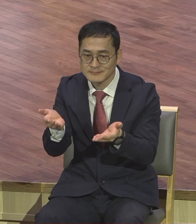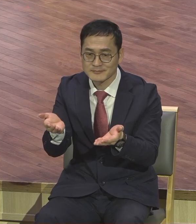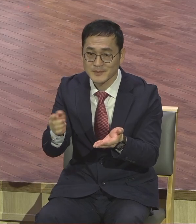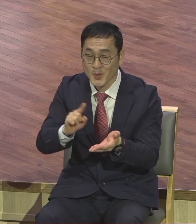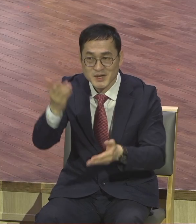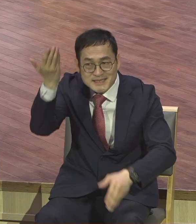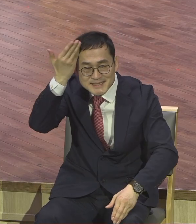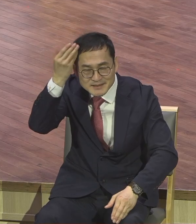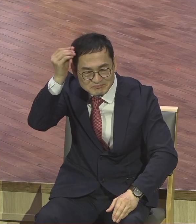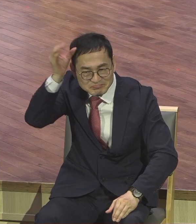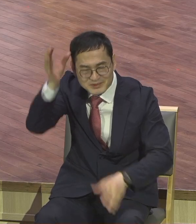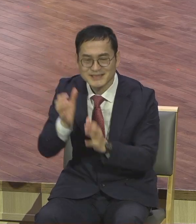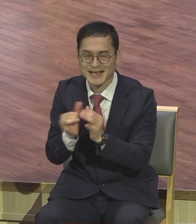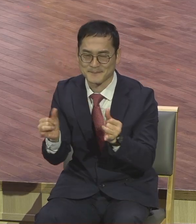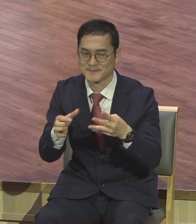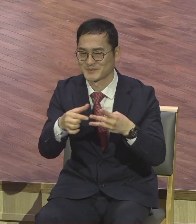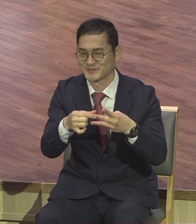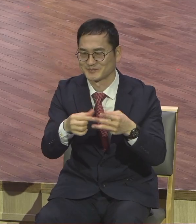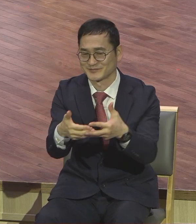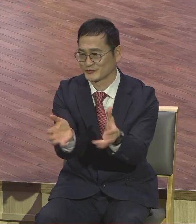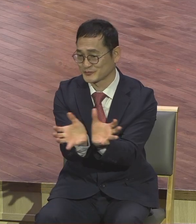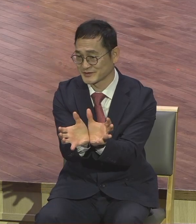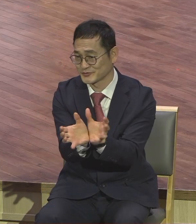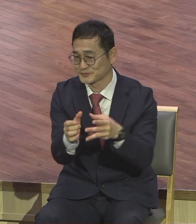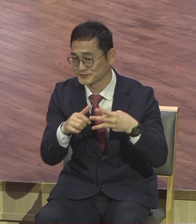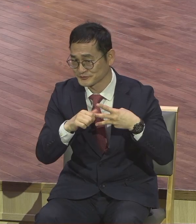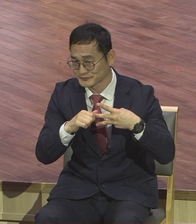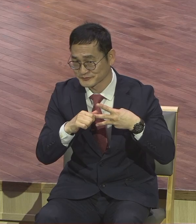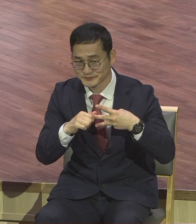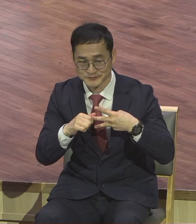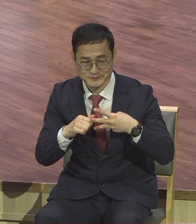말해서 지성인 그룹입니다. 두 번째 그룹이 신중해요.